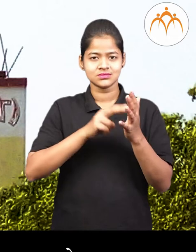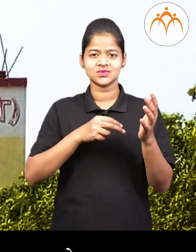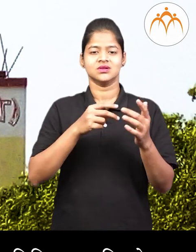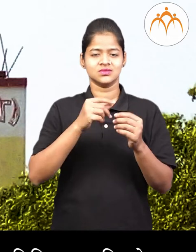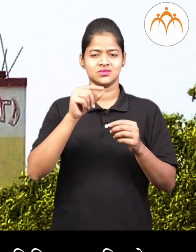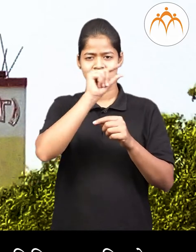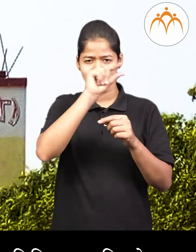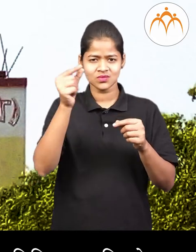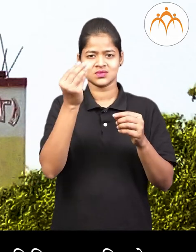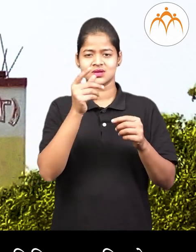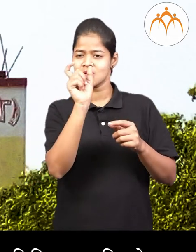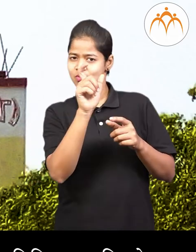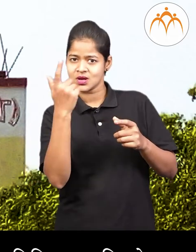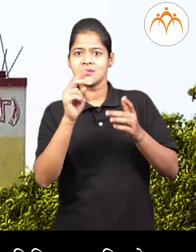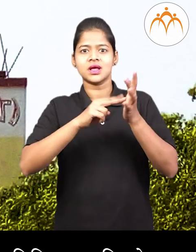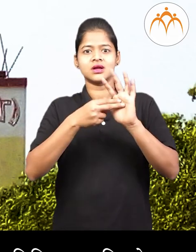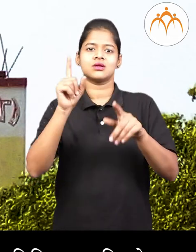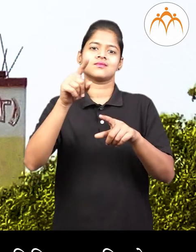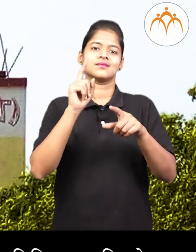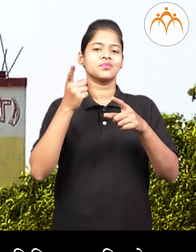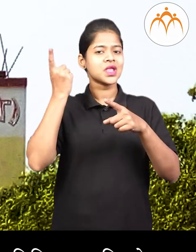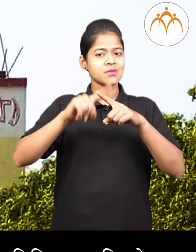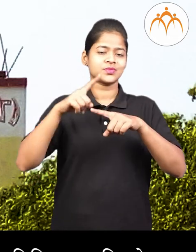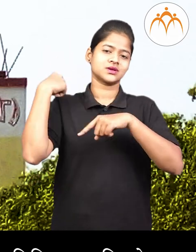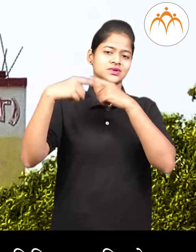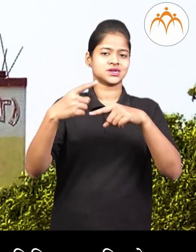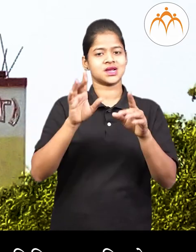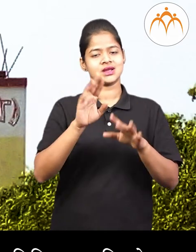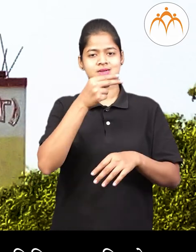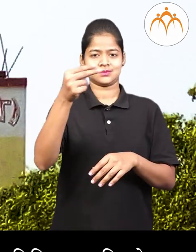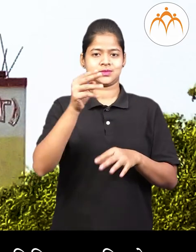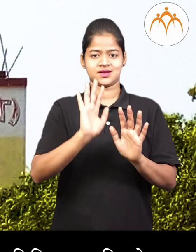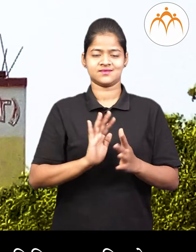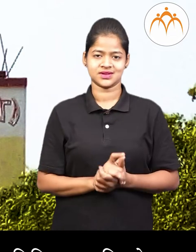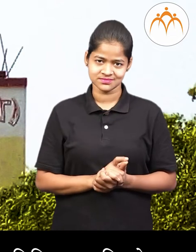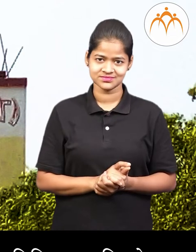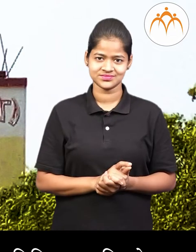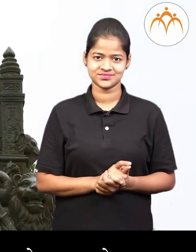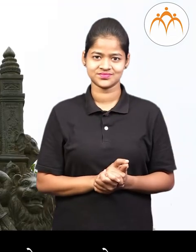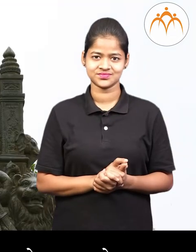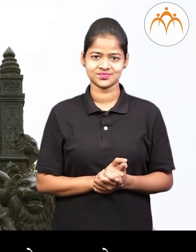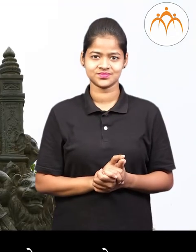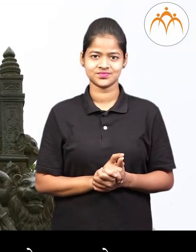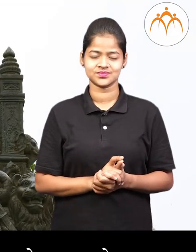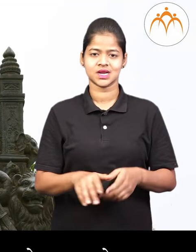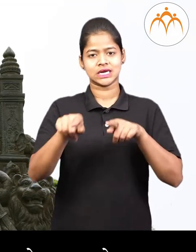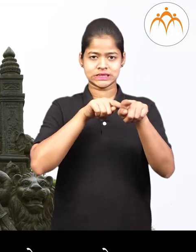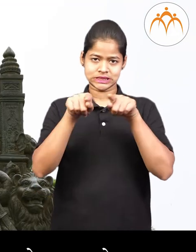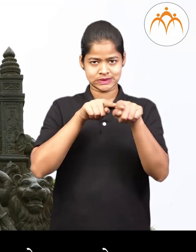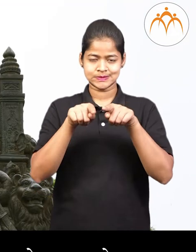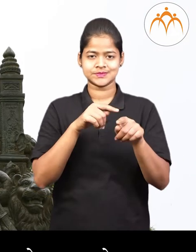इखाद्या प्रसंगा वरून त्या ठिकाणाला विशिष्ट नाव मिलते उदाहरनारथ